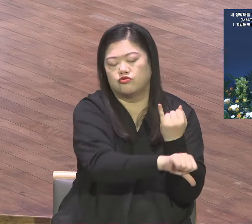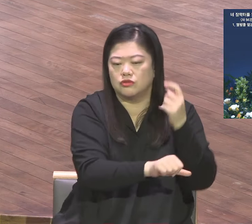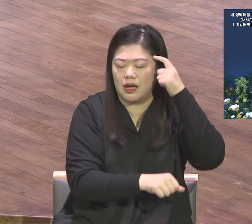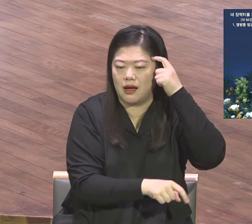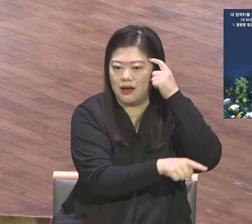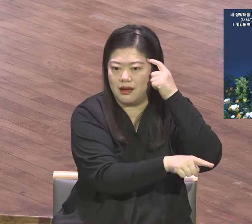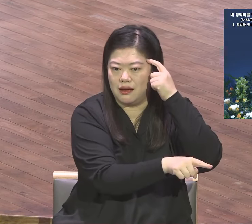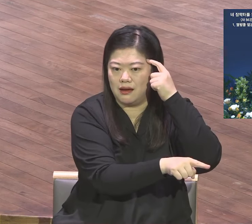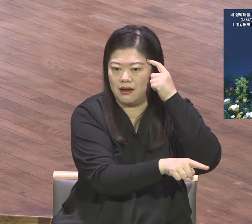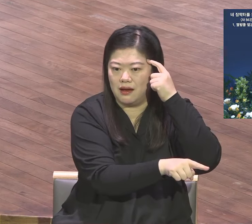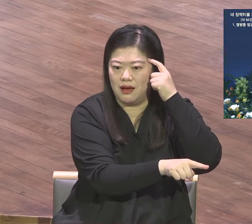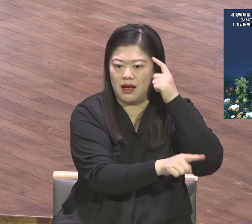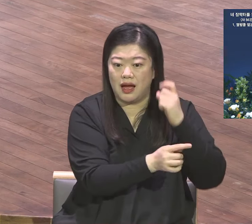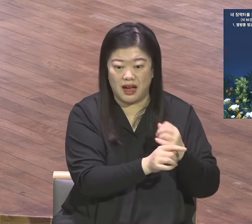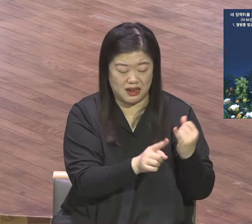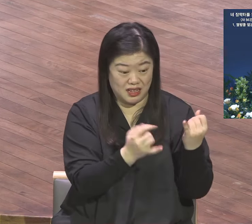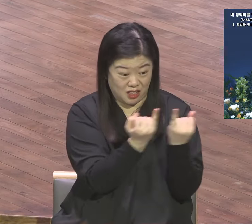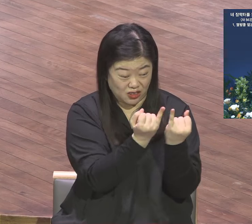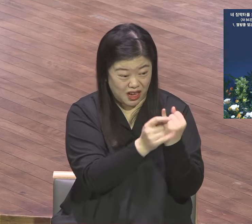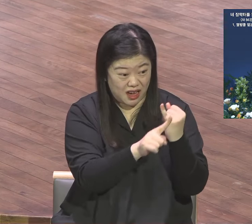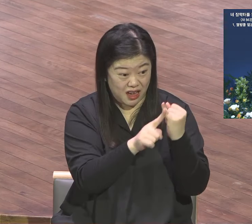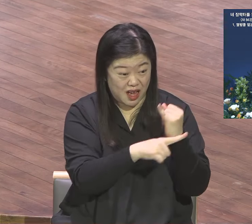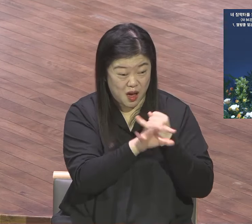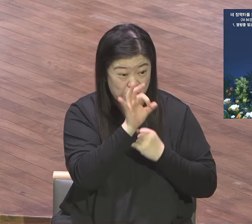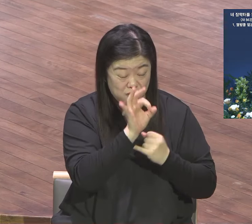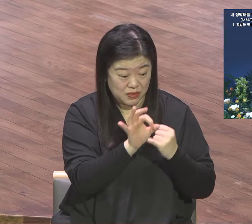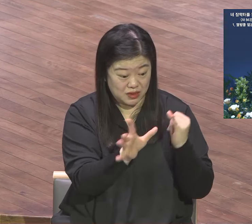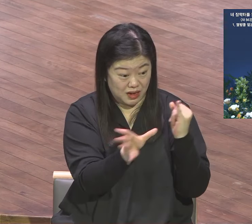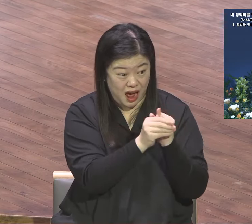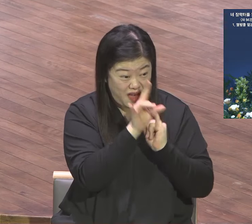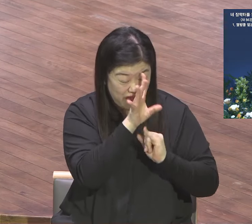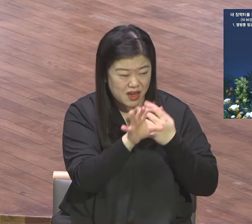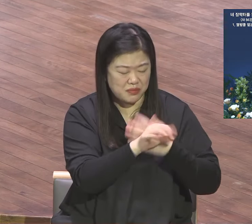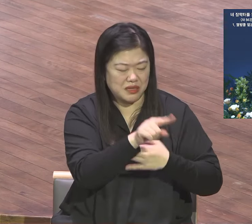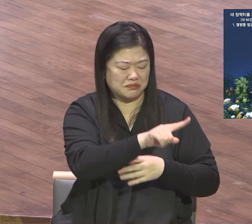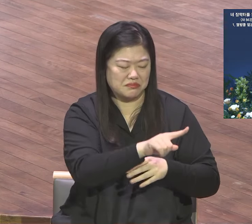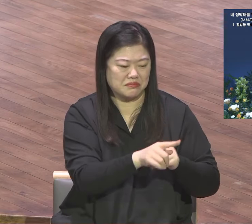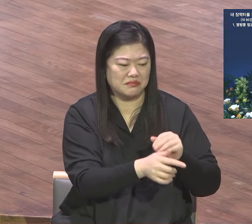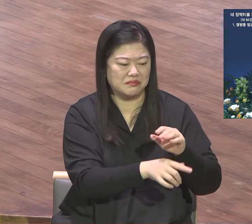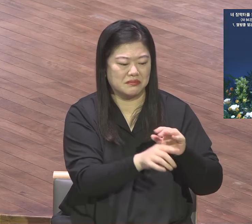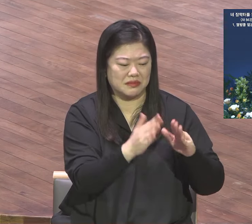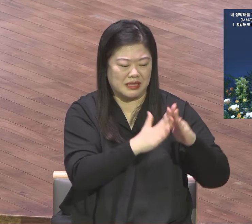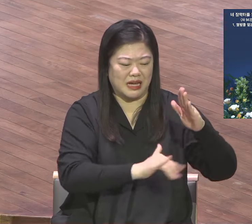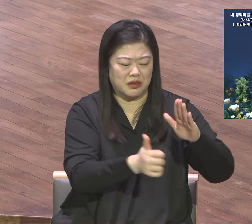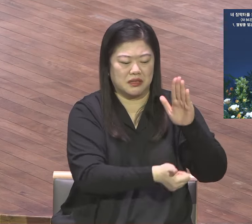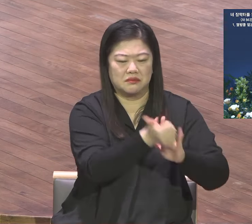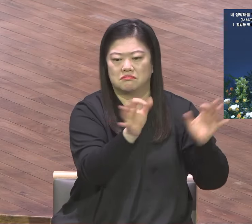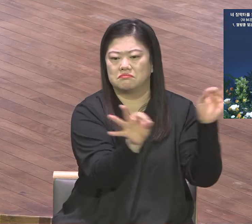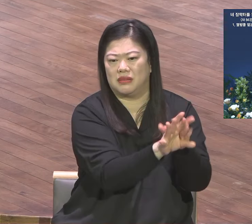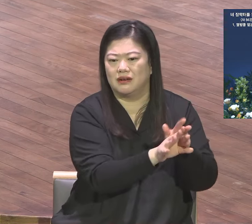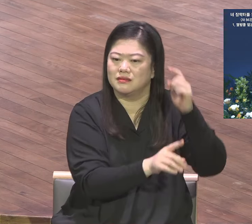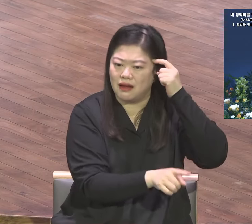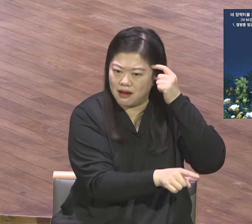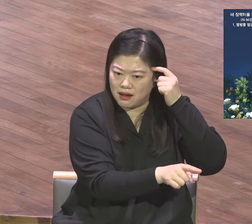이런 뜻이죠. 그런데 이렇게 저주받은 상태에 있던 이스라엘을 향해서 이사야는